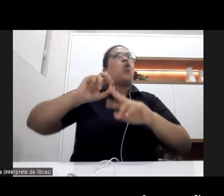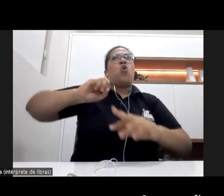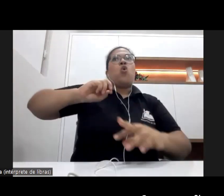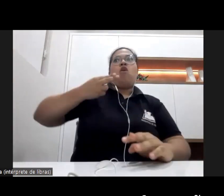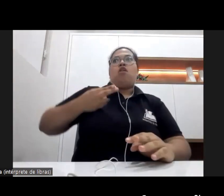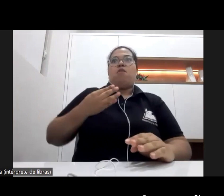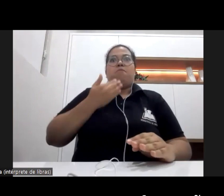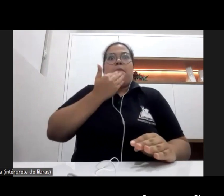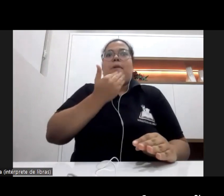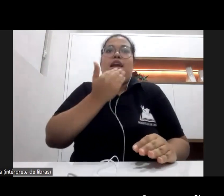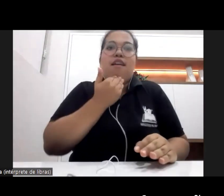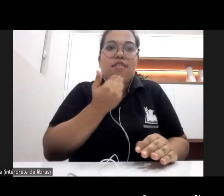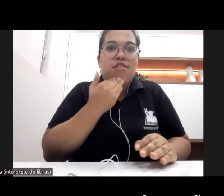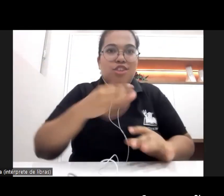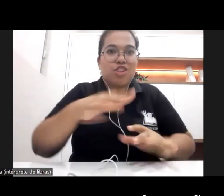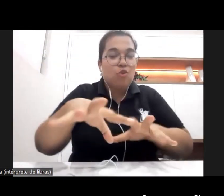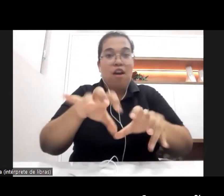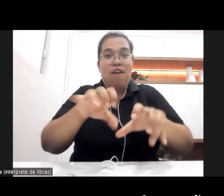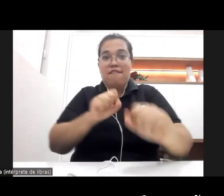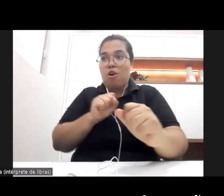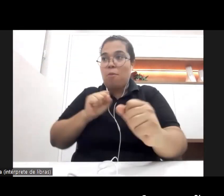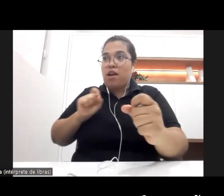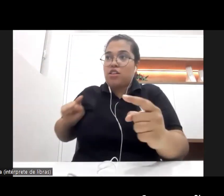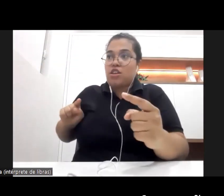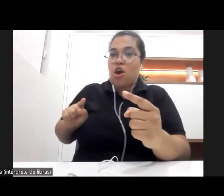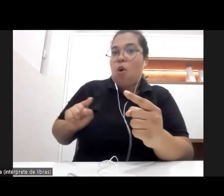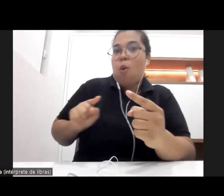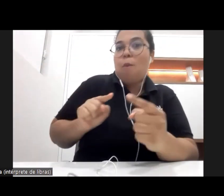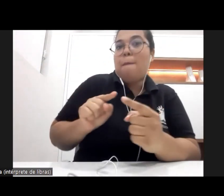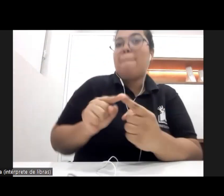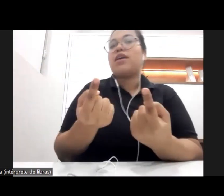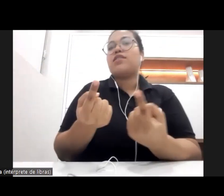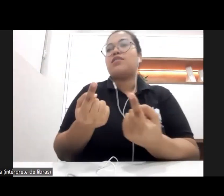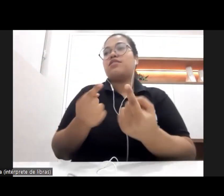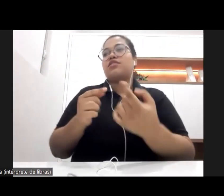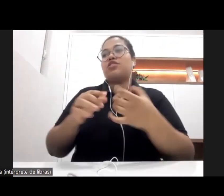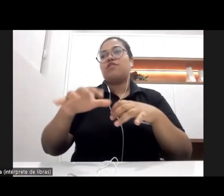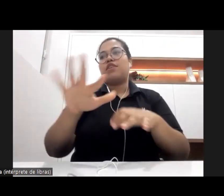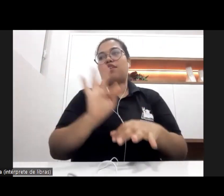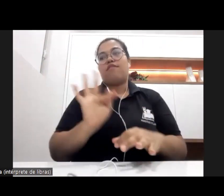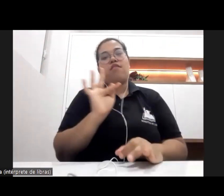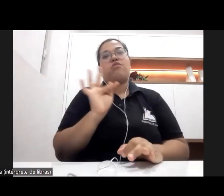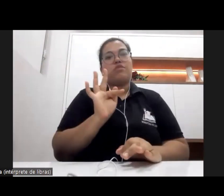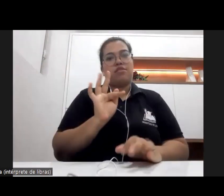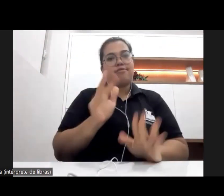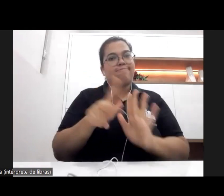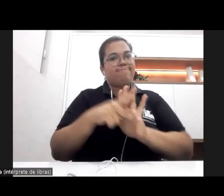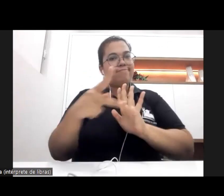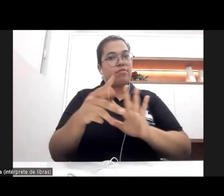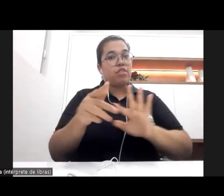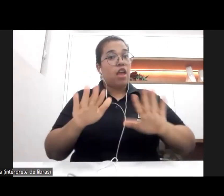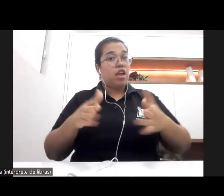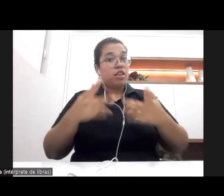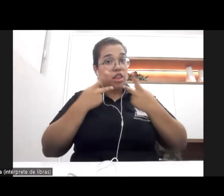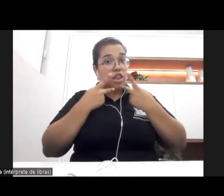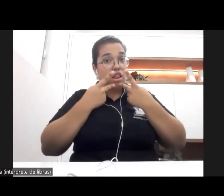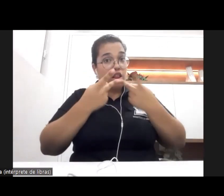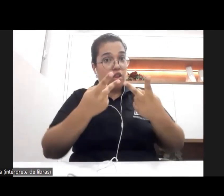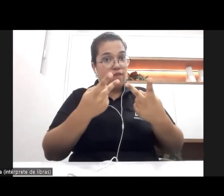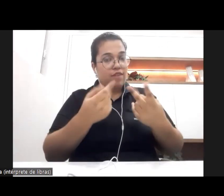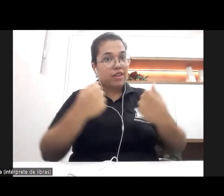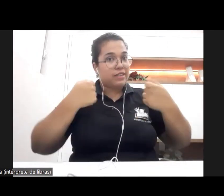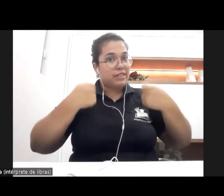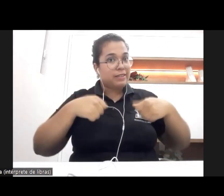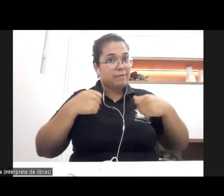formação especializada no âmbito da graduação. Então, por isso que eu ressalto inicialmente essa dimensão